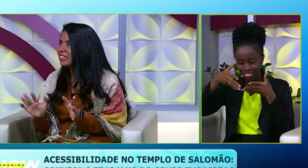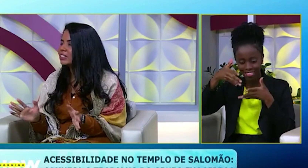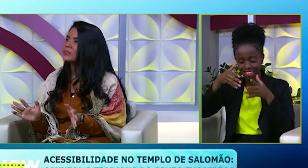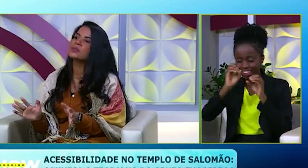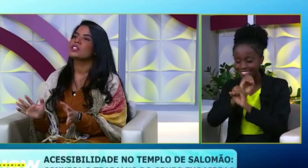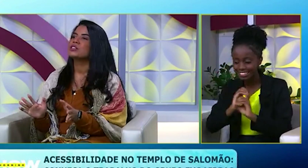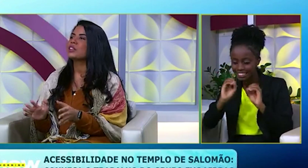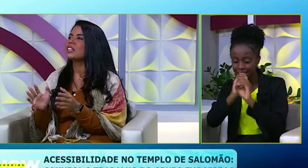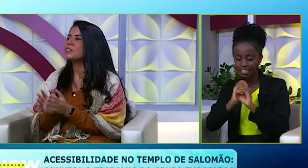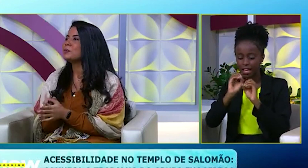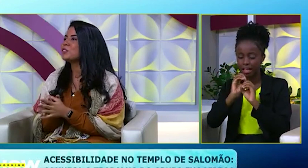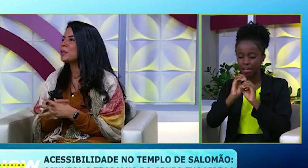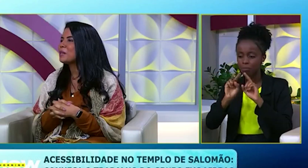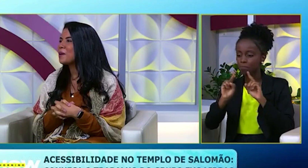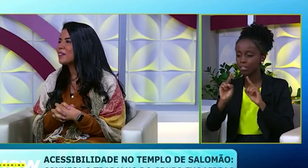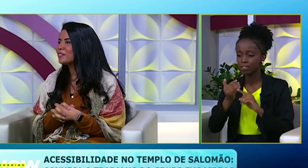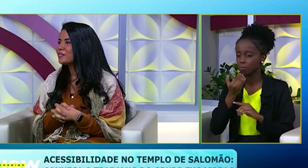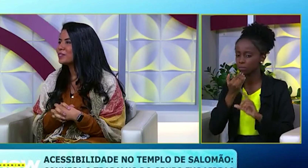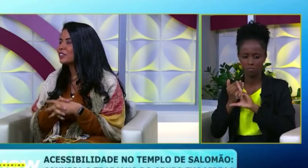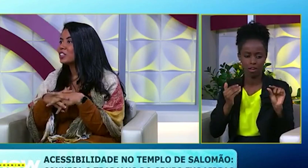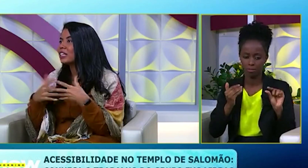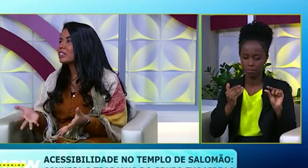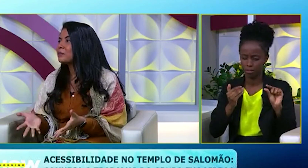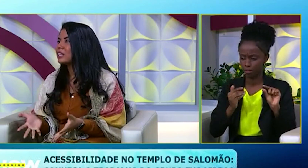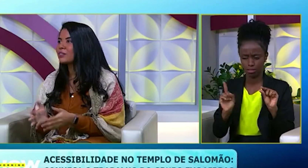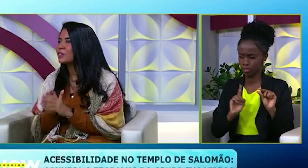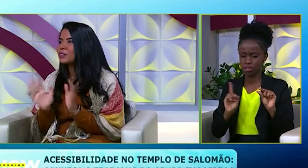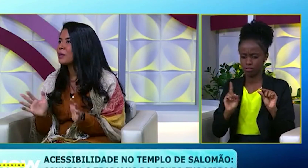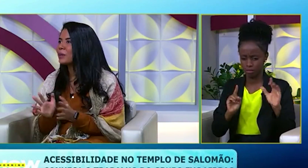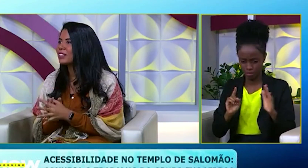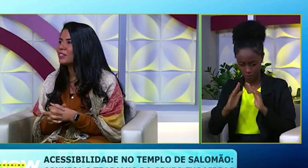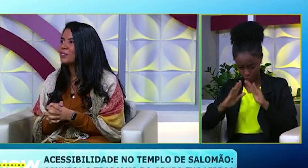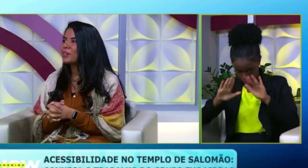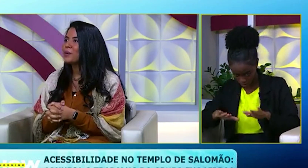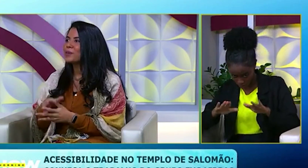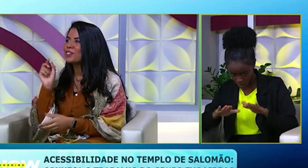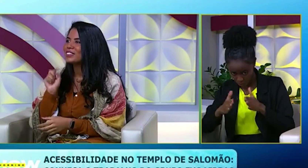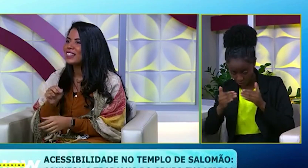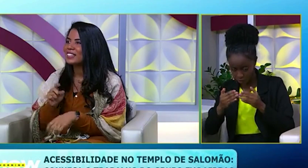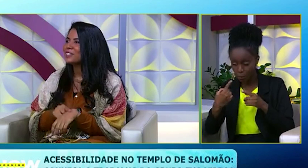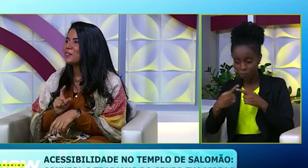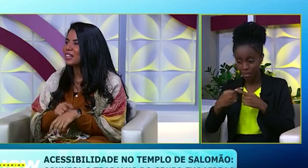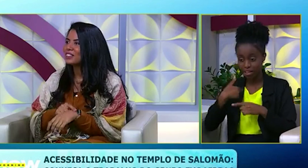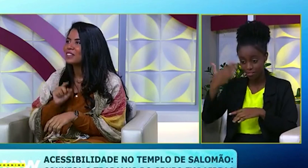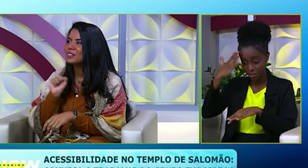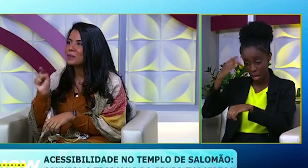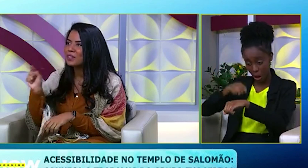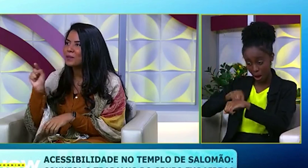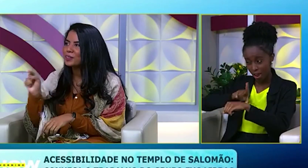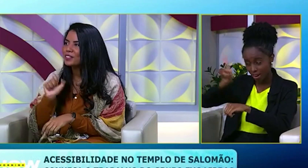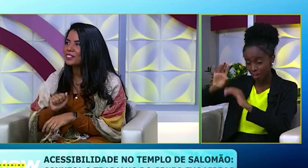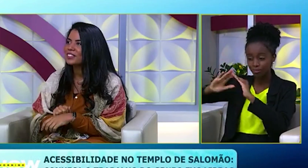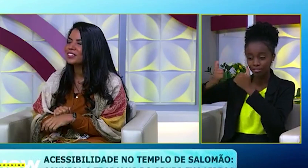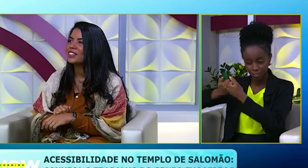nada, nada. Só que ela não pediu para ele ir embora, porque não tinha ninguém que sabia. Ela falou, não vai embora, não. Porque eu sei que nesse momento, lá no